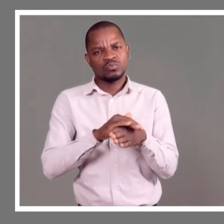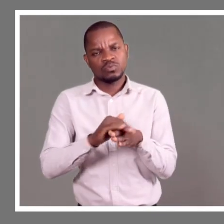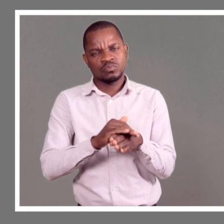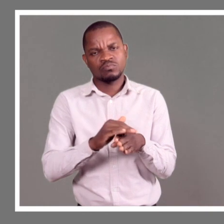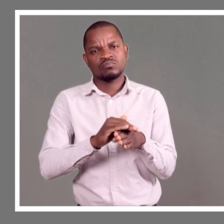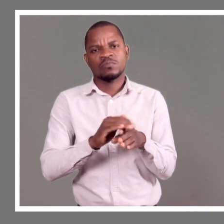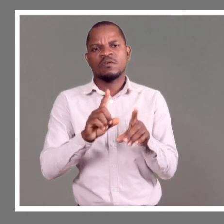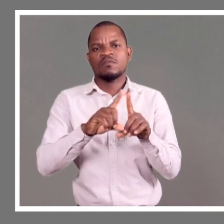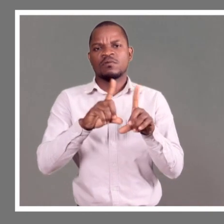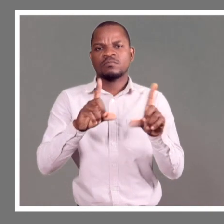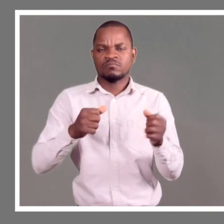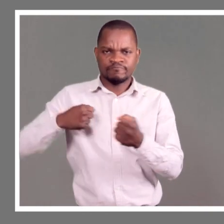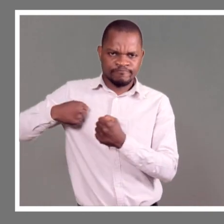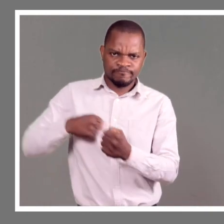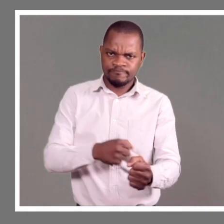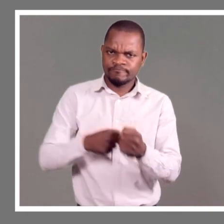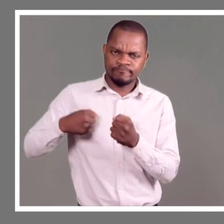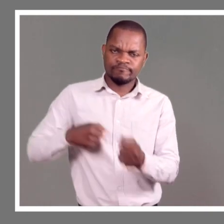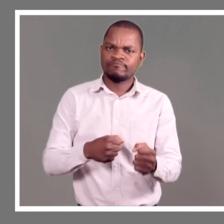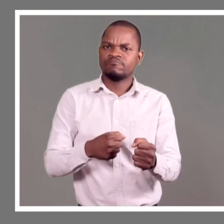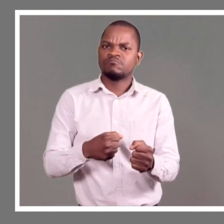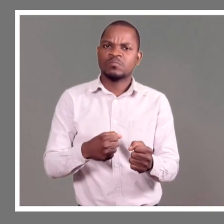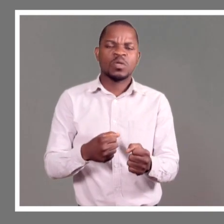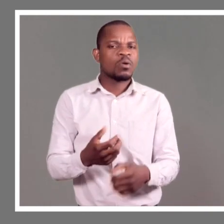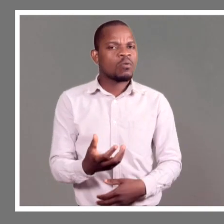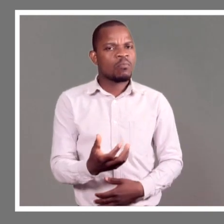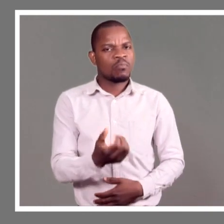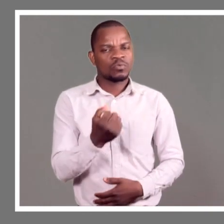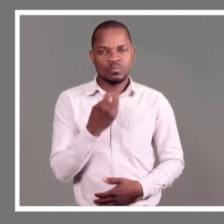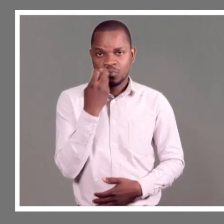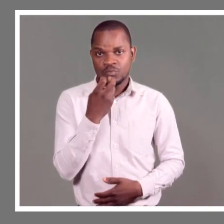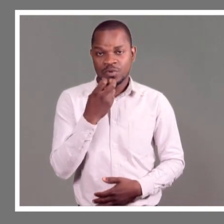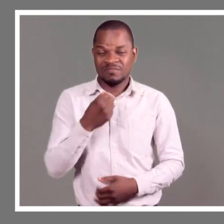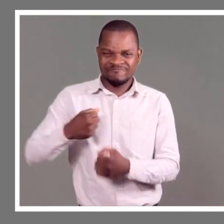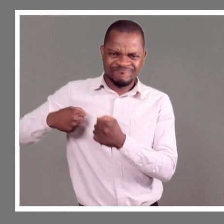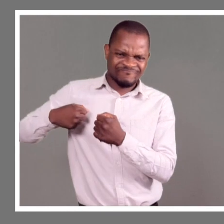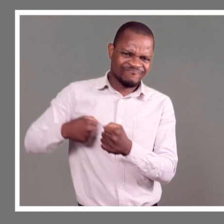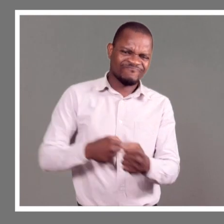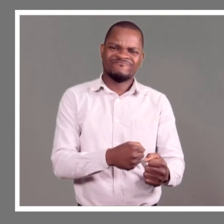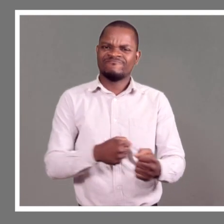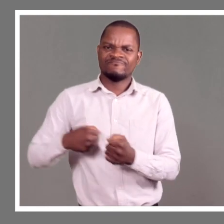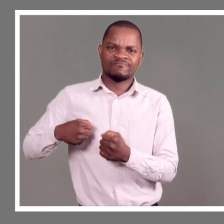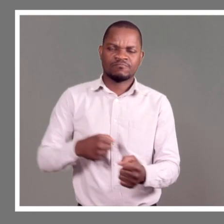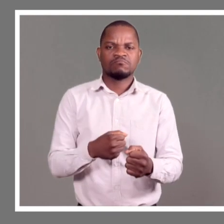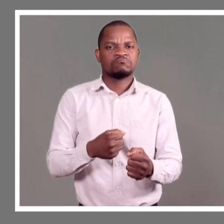aqui e sempre põe-se no seu vato e a pessoa pode segurar aqui, puder-se